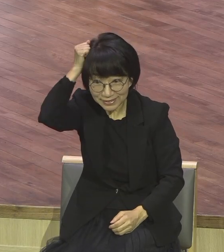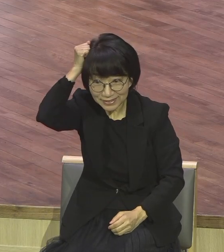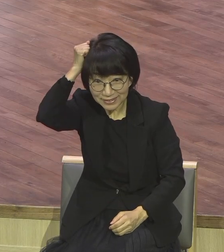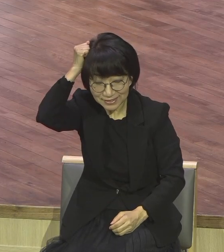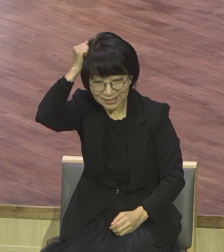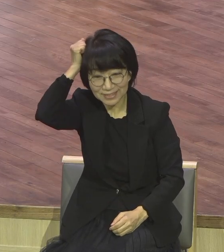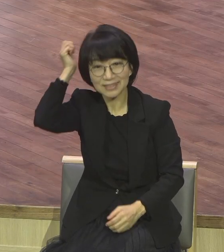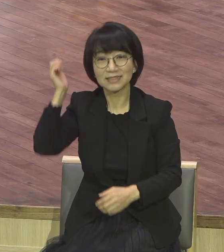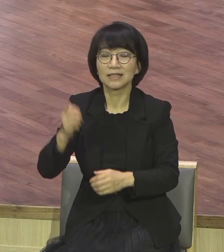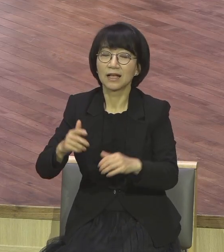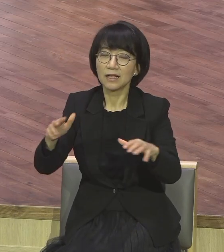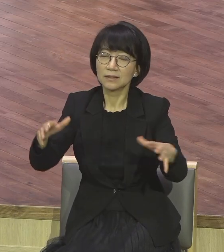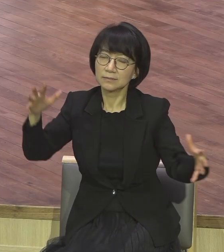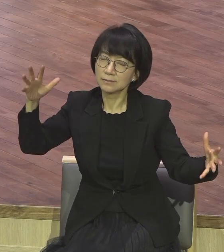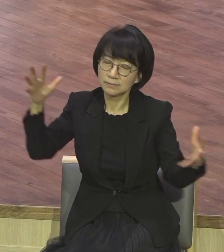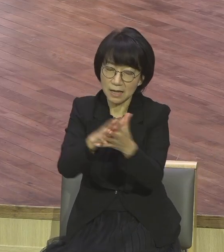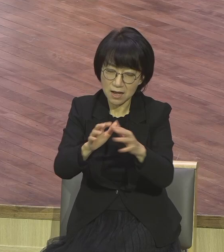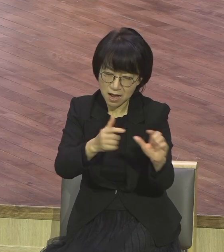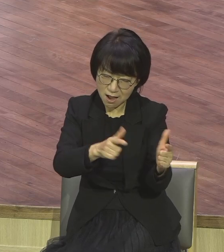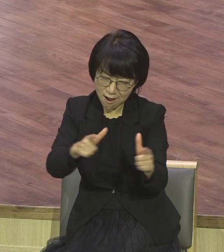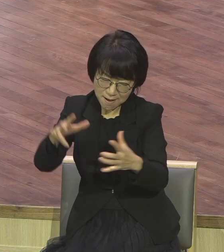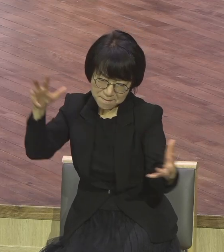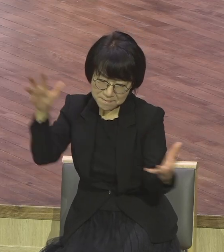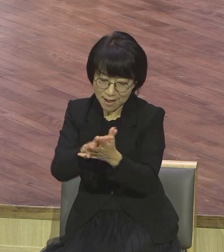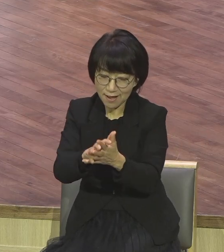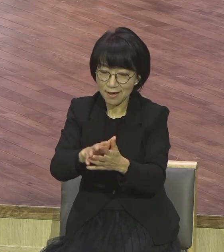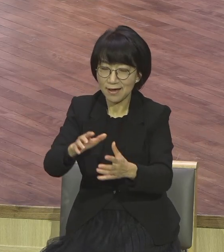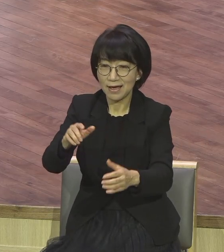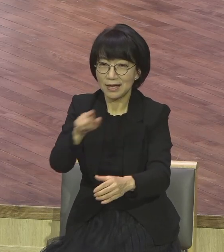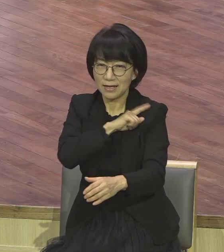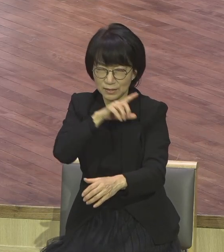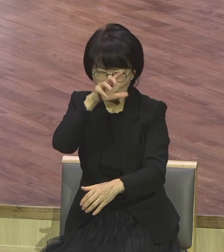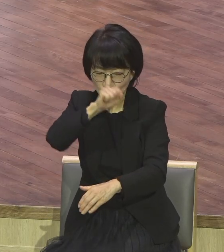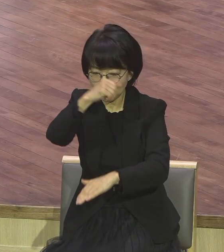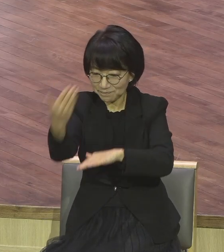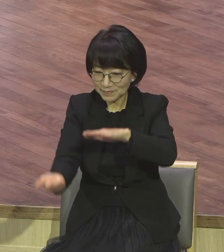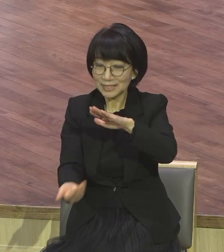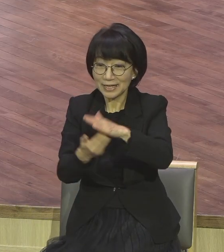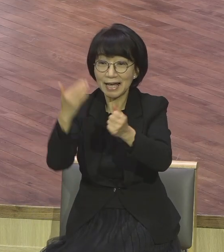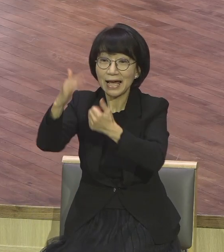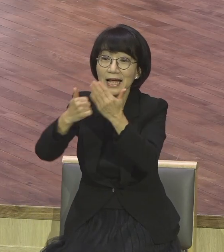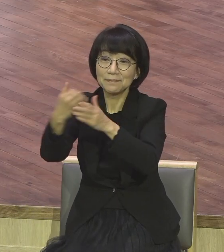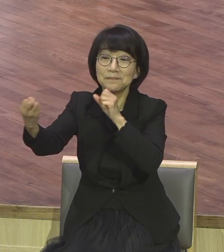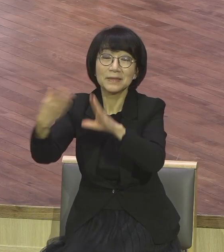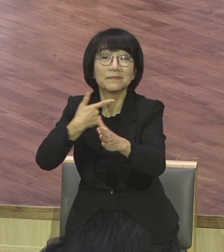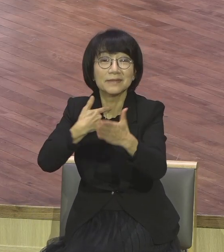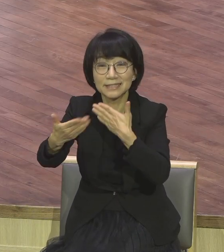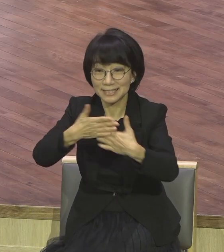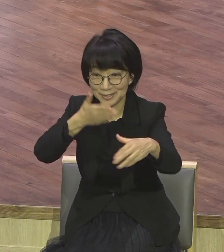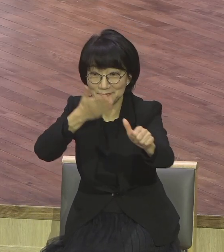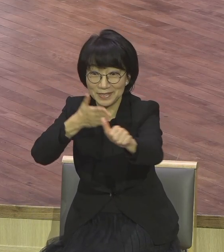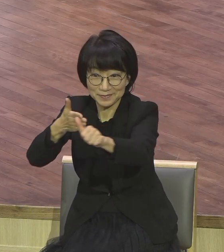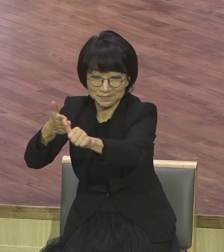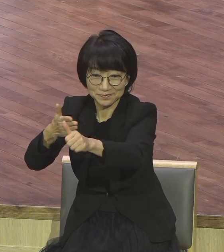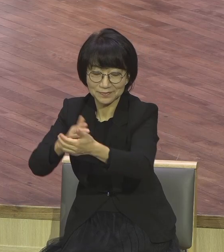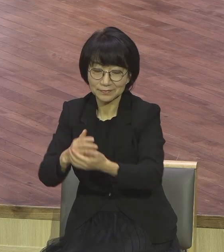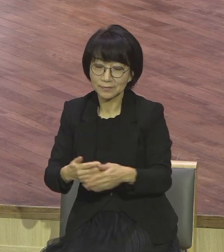것을 합력하여 서류하시는 하나님 역사를 체험하시기 바랍니다. 요즘 미국 대통령 선거 이후에